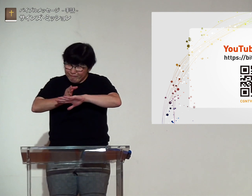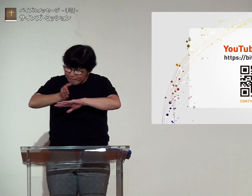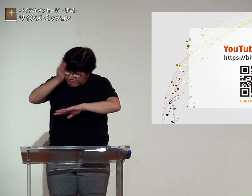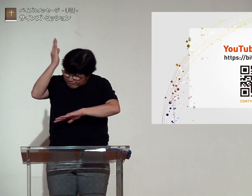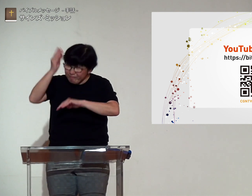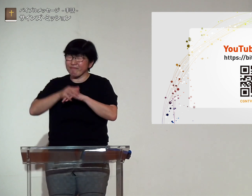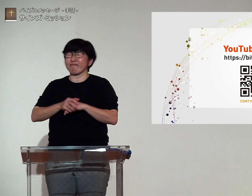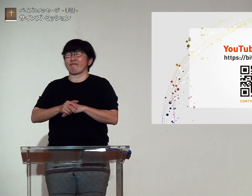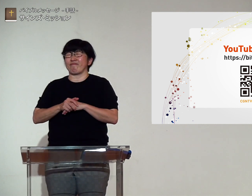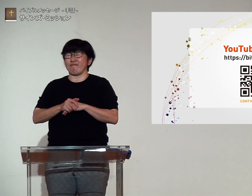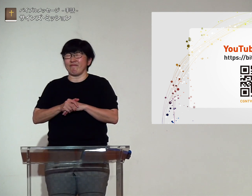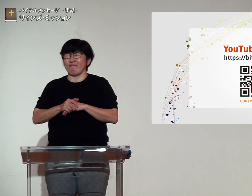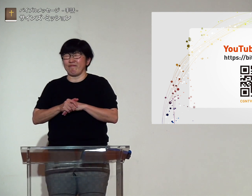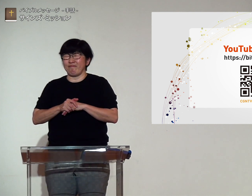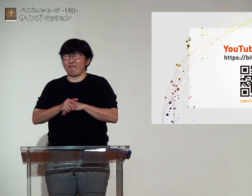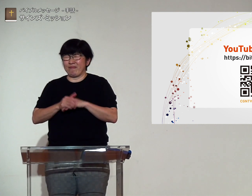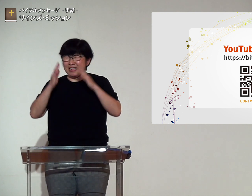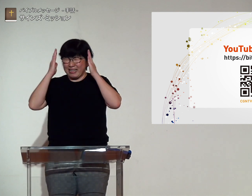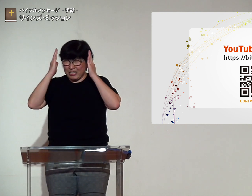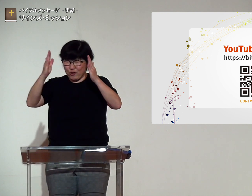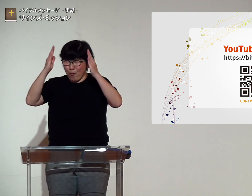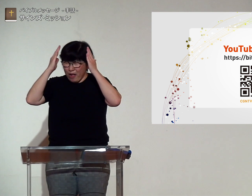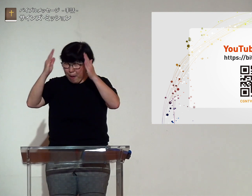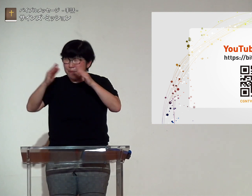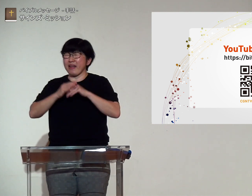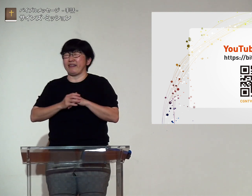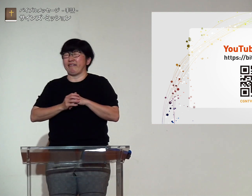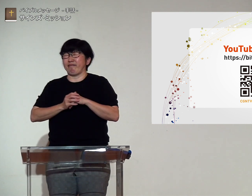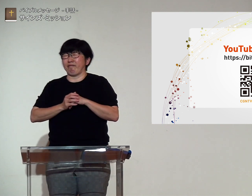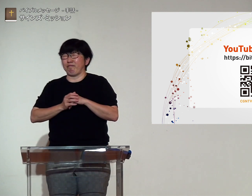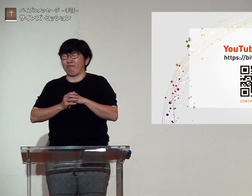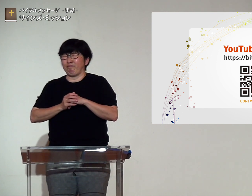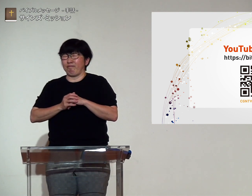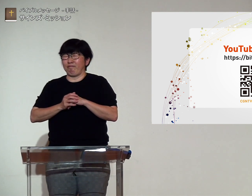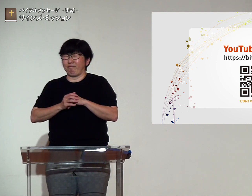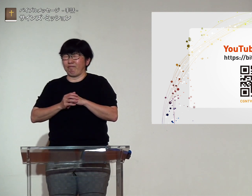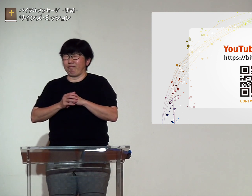イエス様本当にありがとうございます懸命に